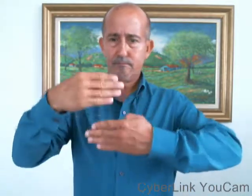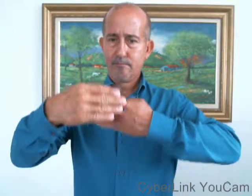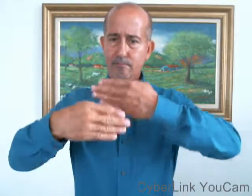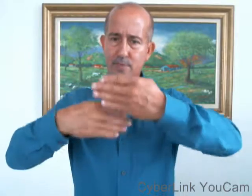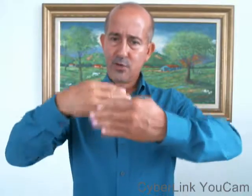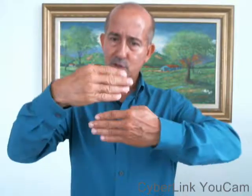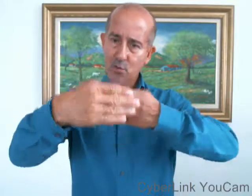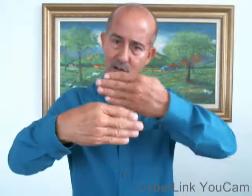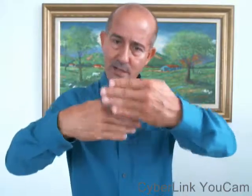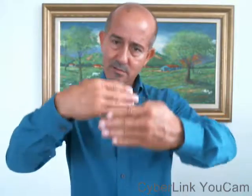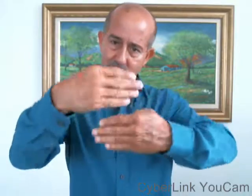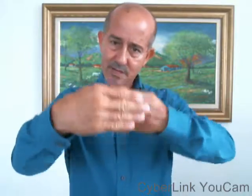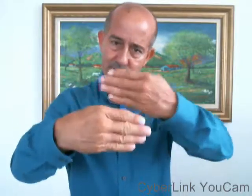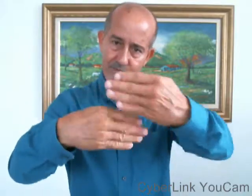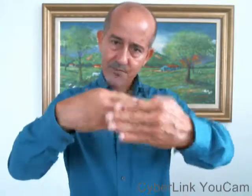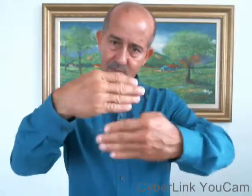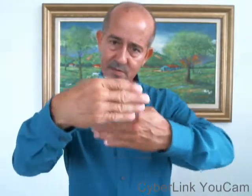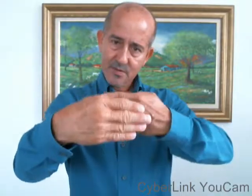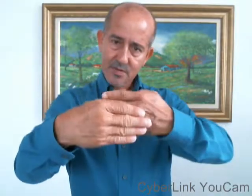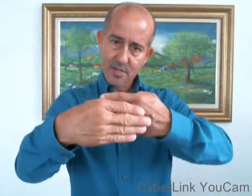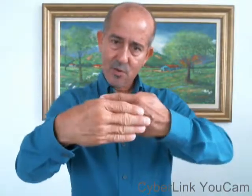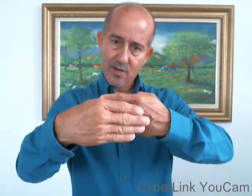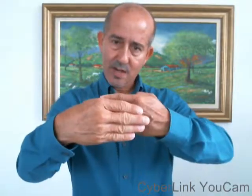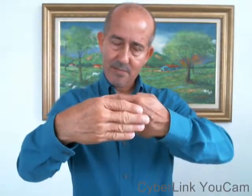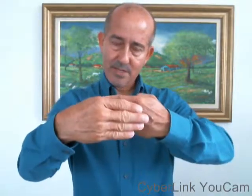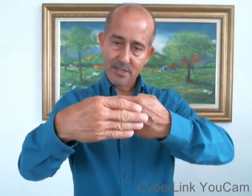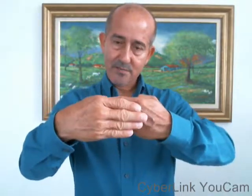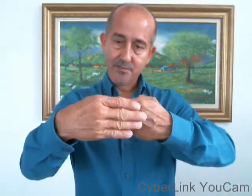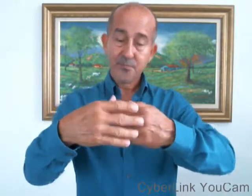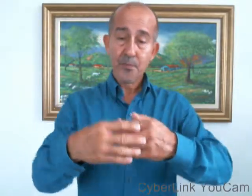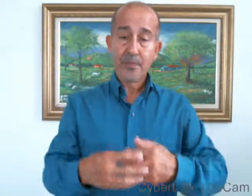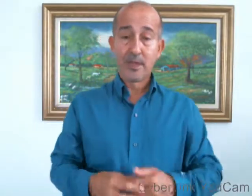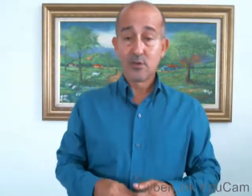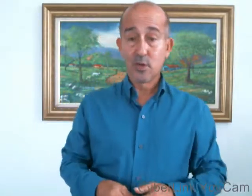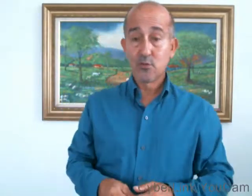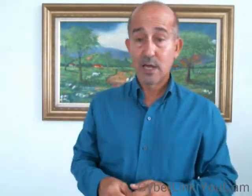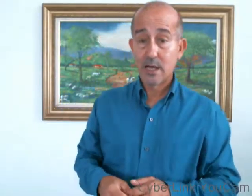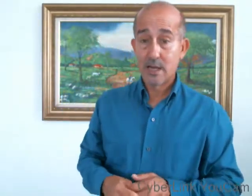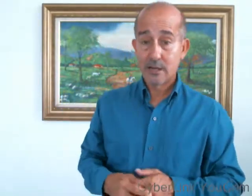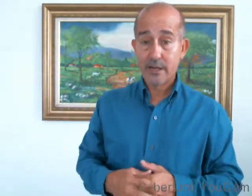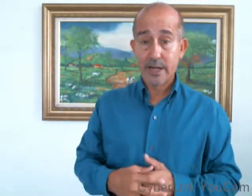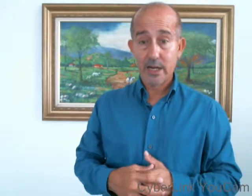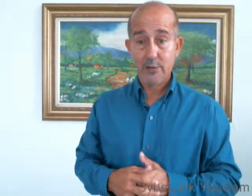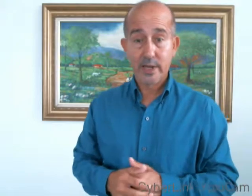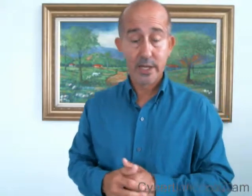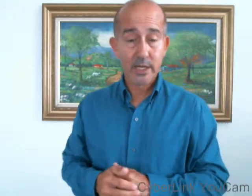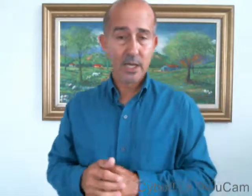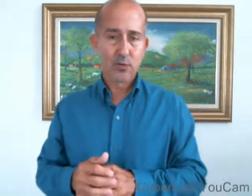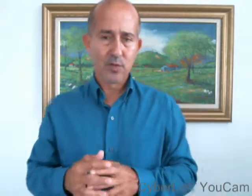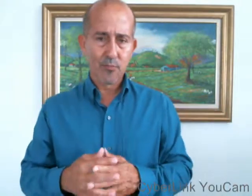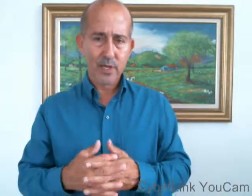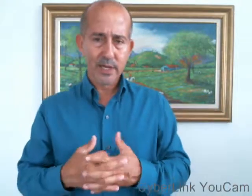Vamos iguales, ¿ves? Se mueven ambas. Eso es una regla no escrita que usted puede